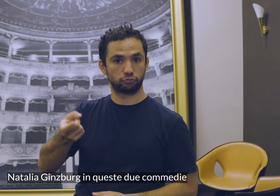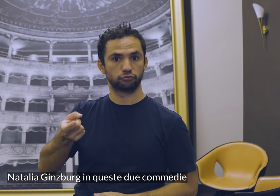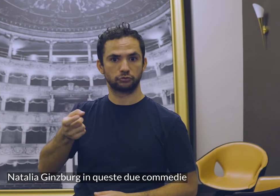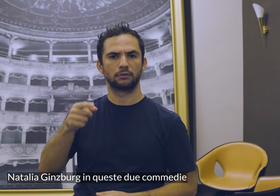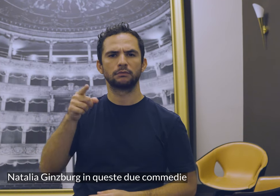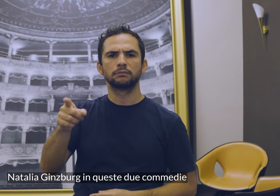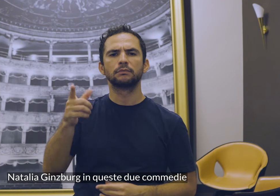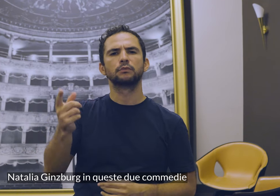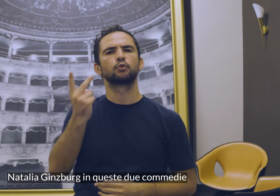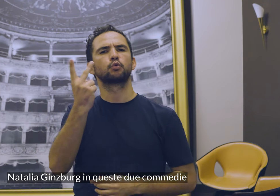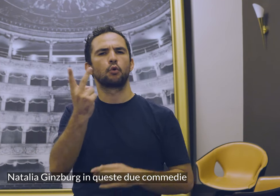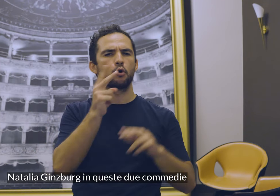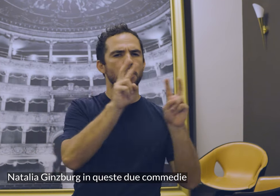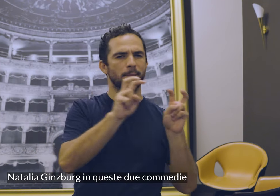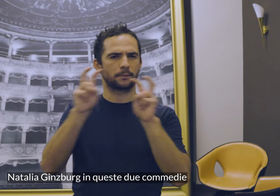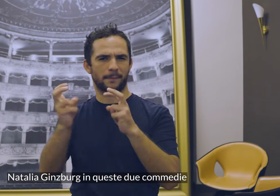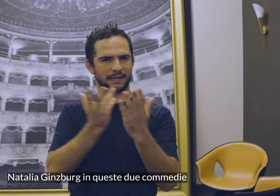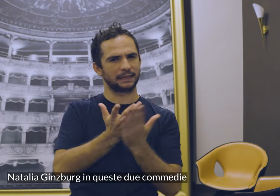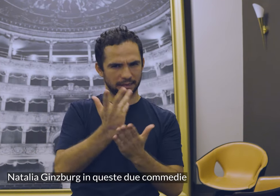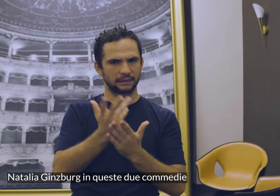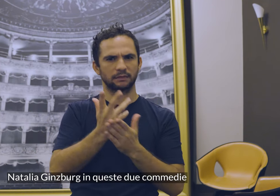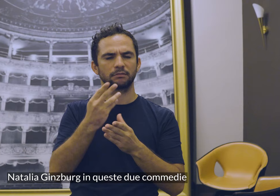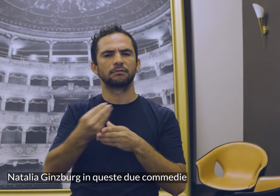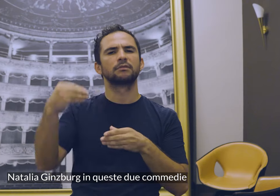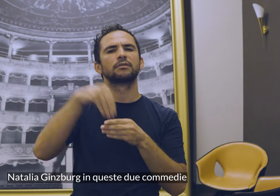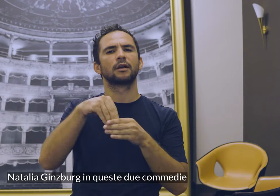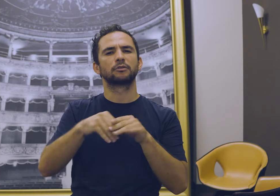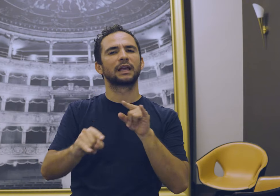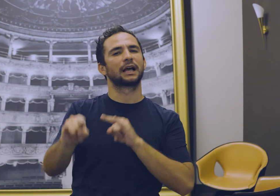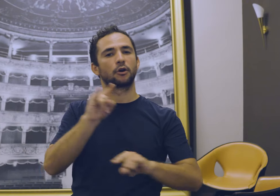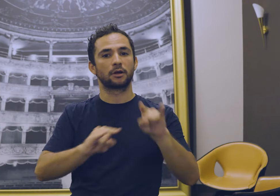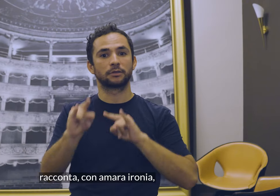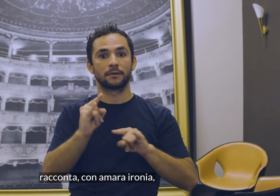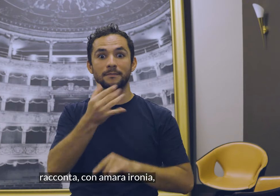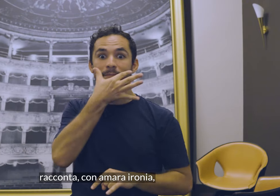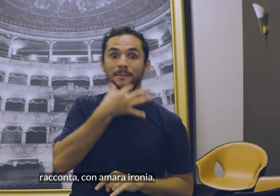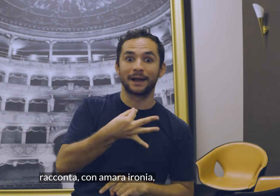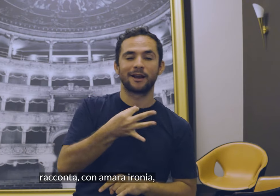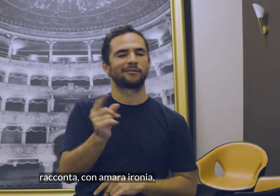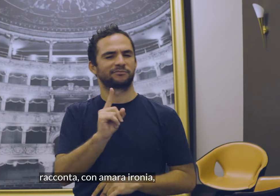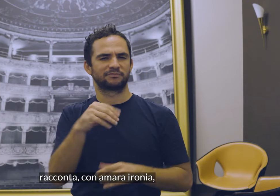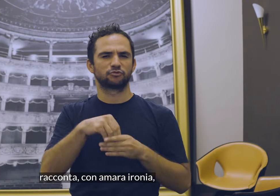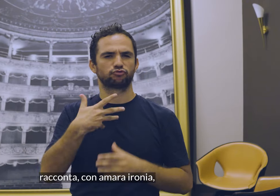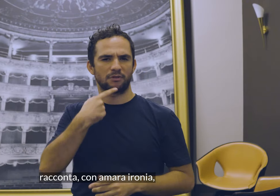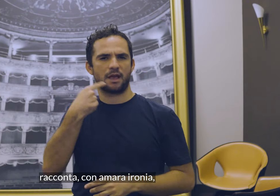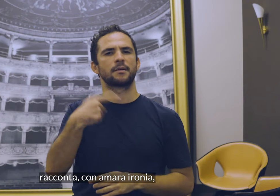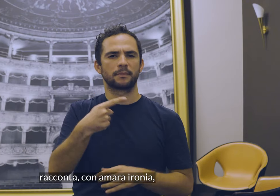Natalia Ginzburg in queste due commedie racconta con amara ironia